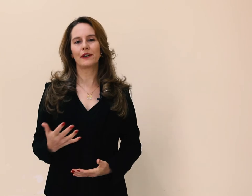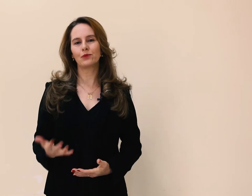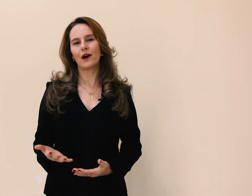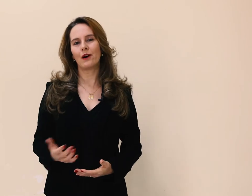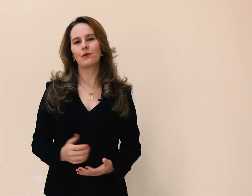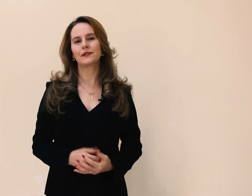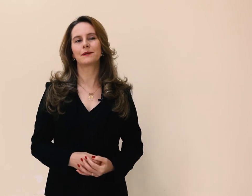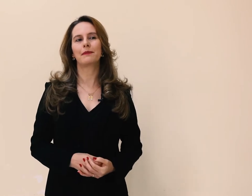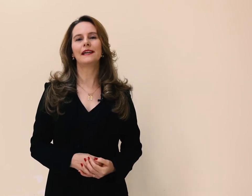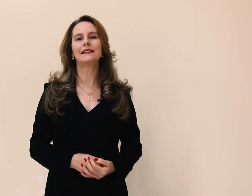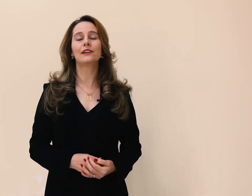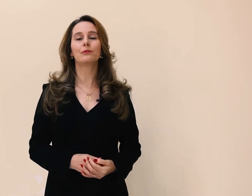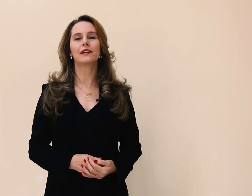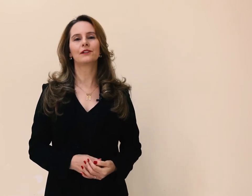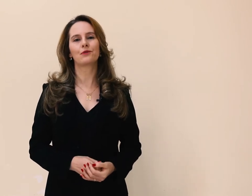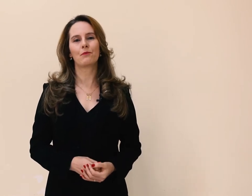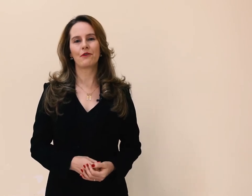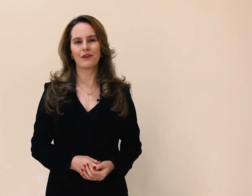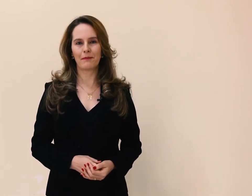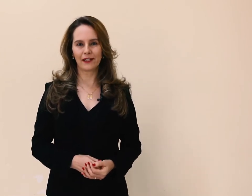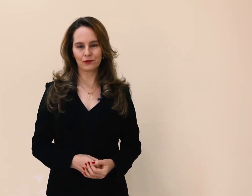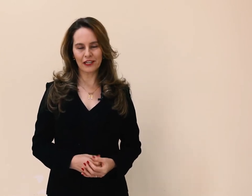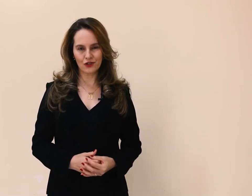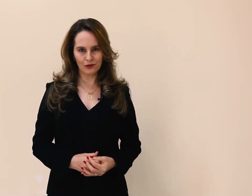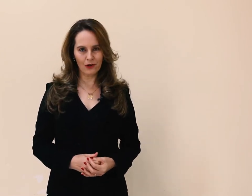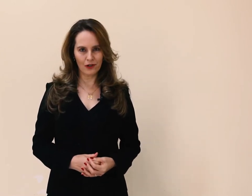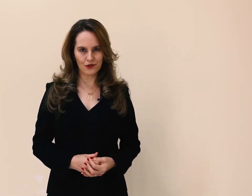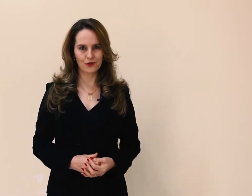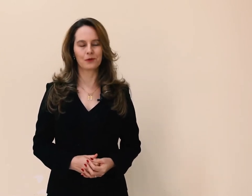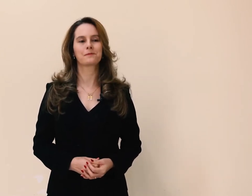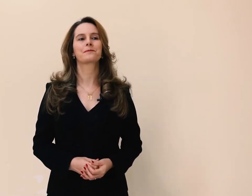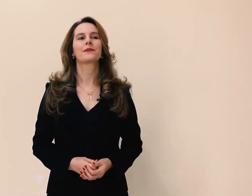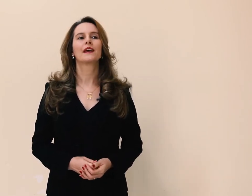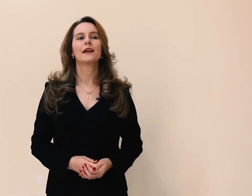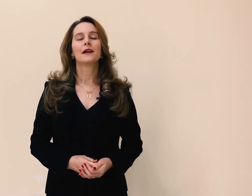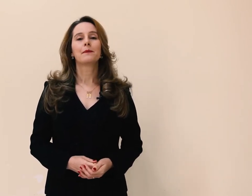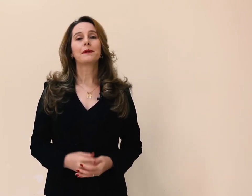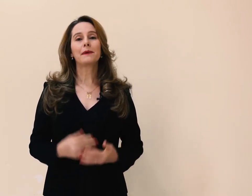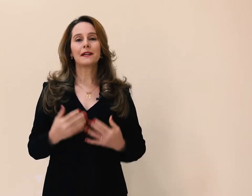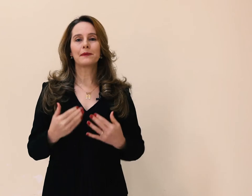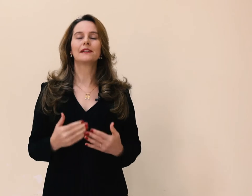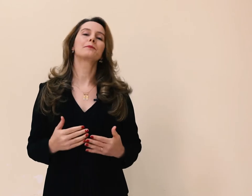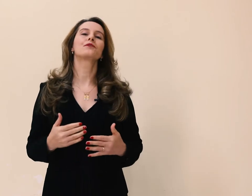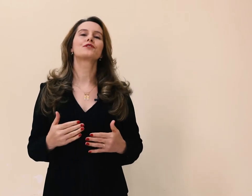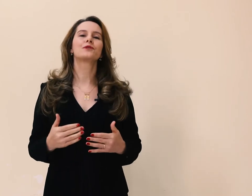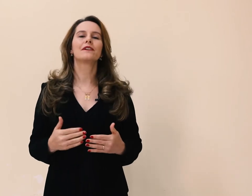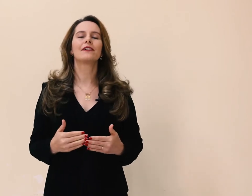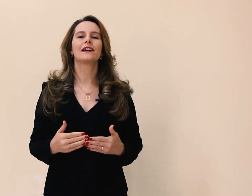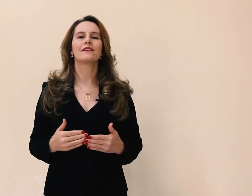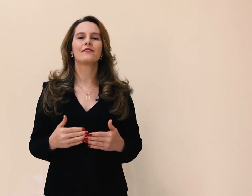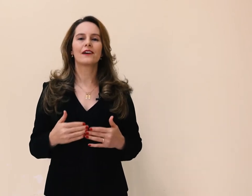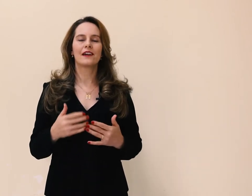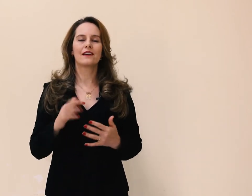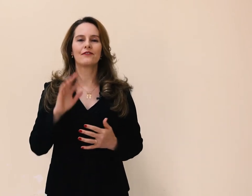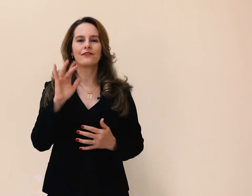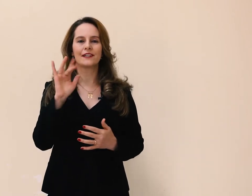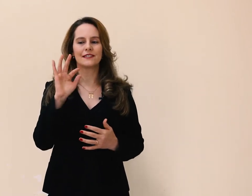manual, também denominado como alfabeto datilológico. Primeiramente, a professora vai fazer